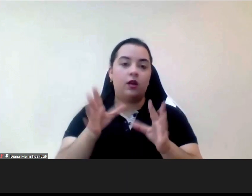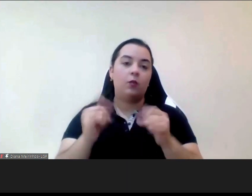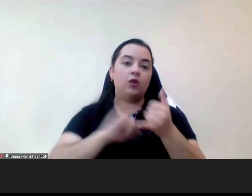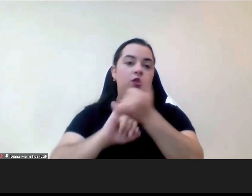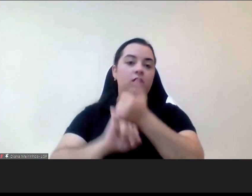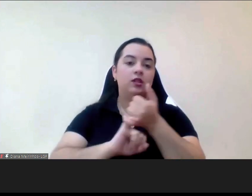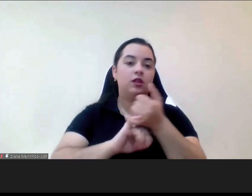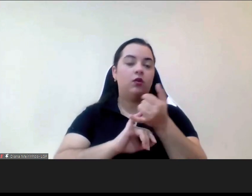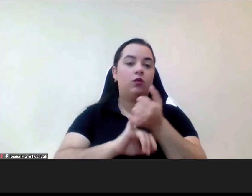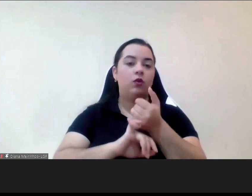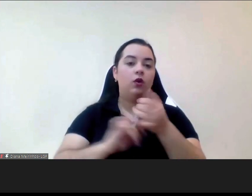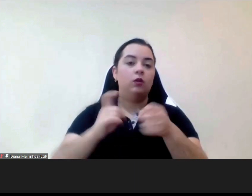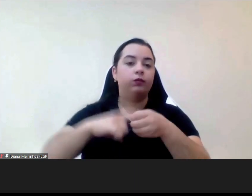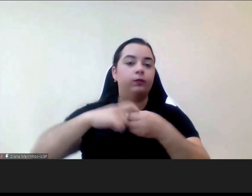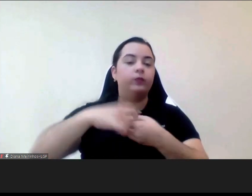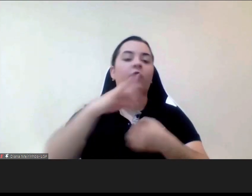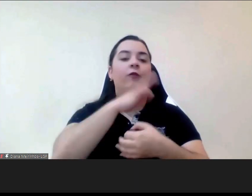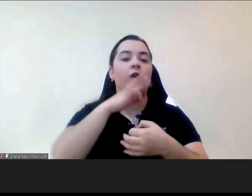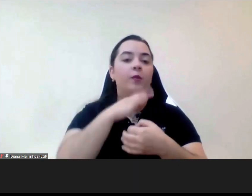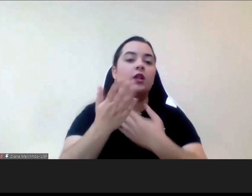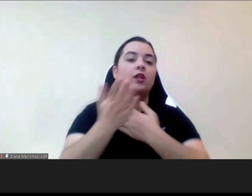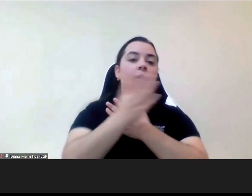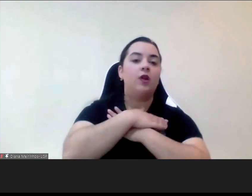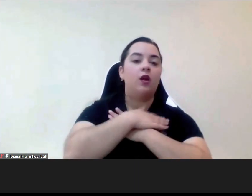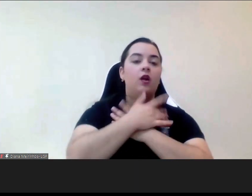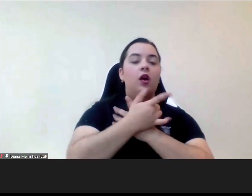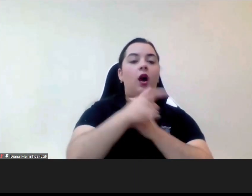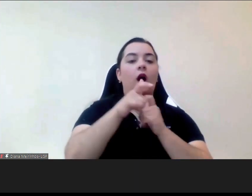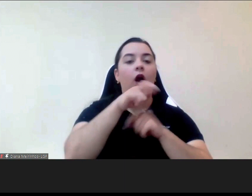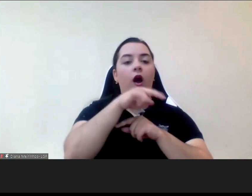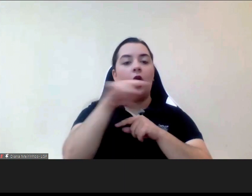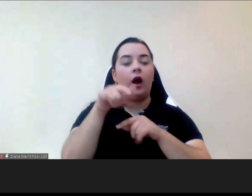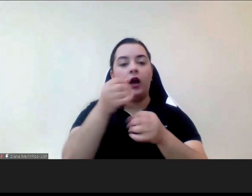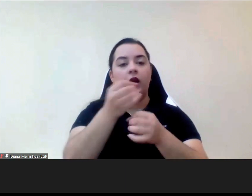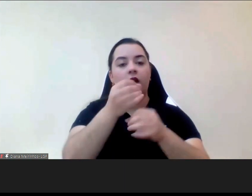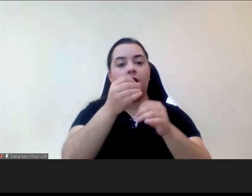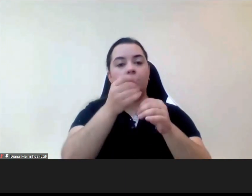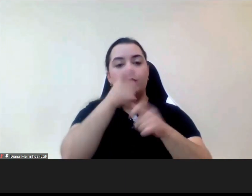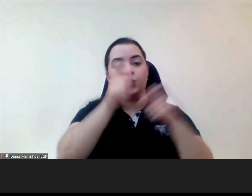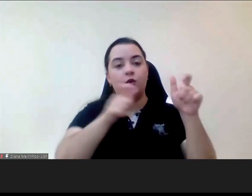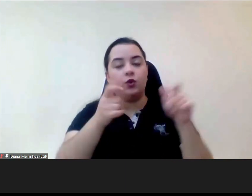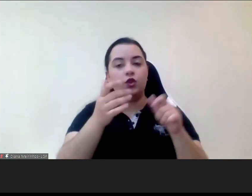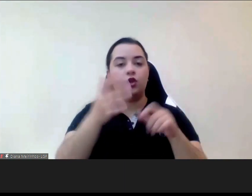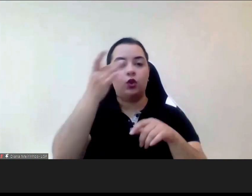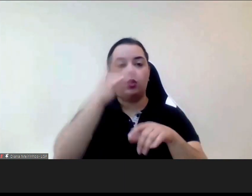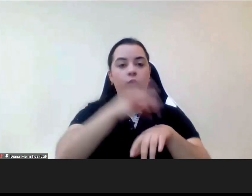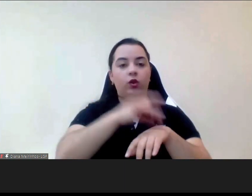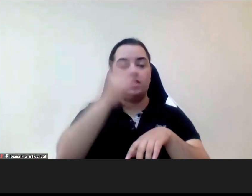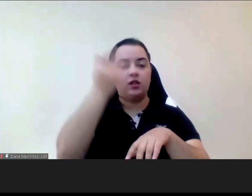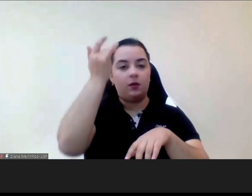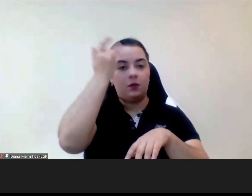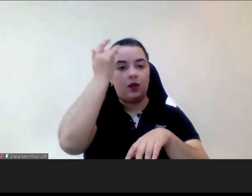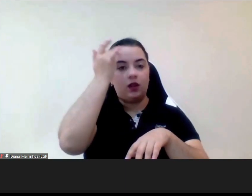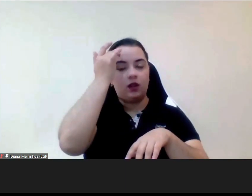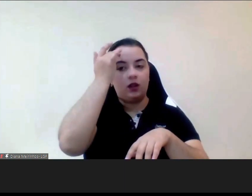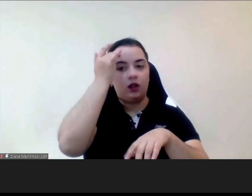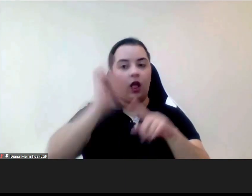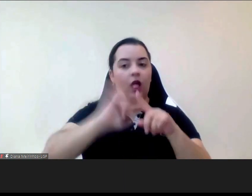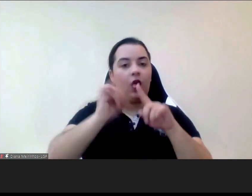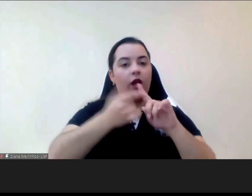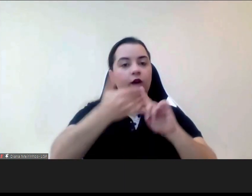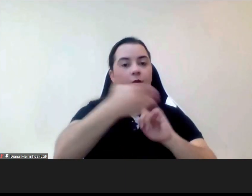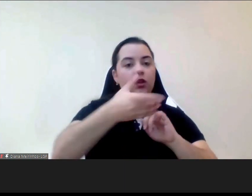amigos de pessoas com doença mental em 1995 eu vou tentar falar um bocadinho mais devagar só para